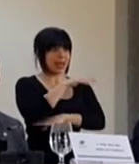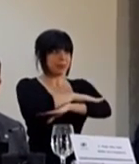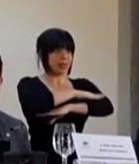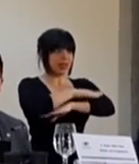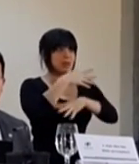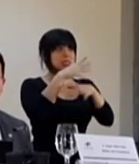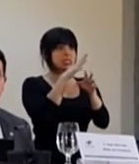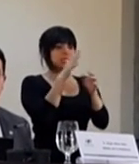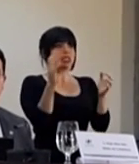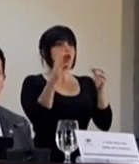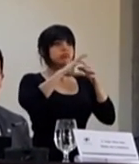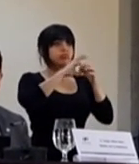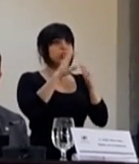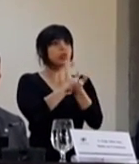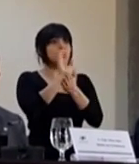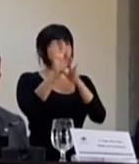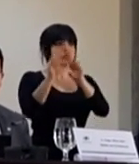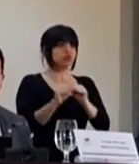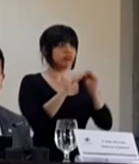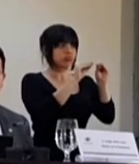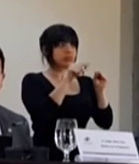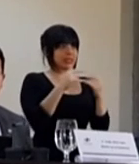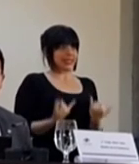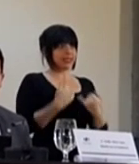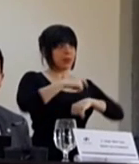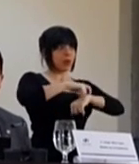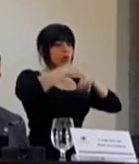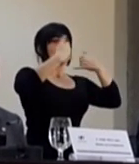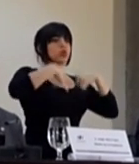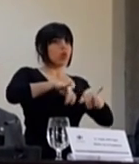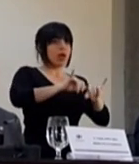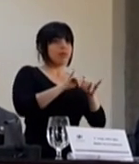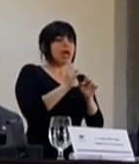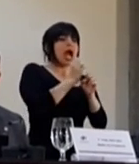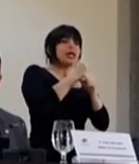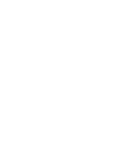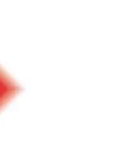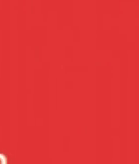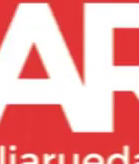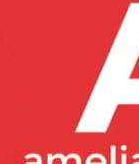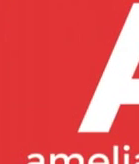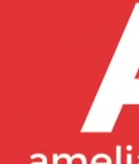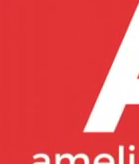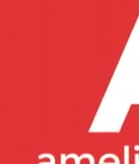plataforma ya hicimos la aplicación de los cursos. En este momento aún están haciendo pruebas.